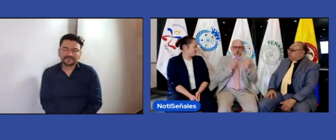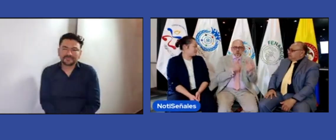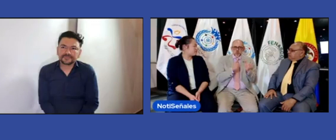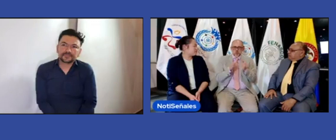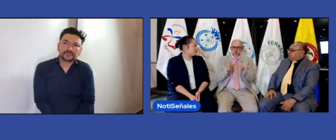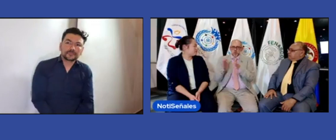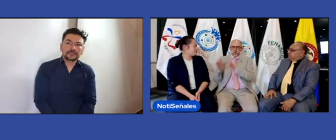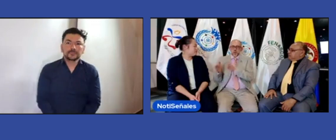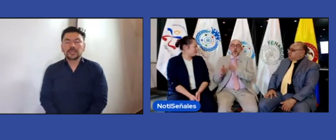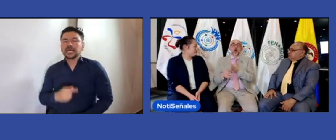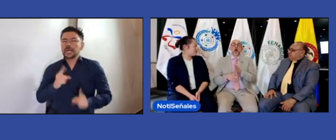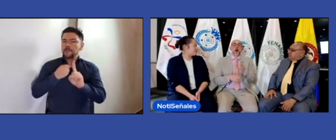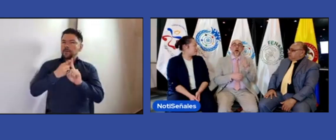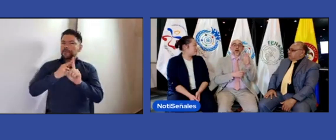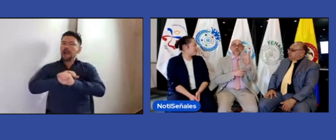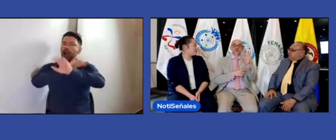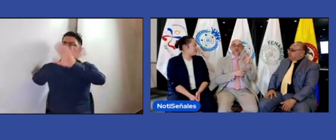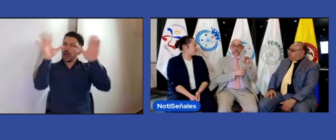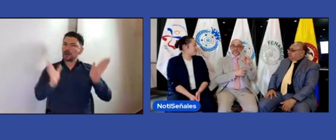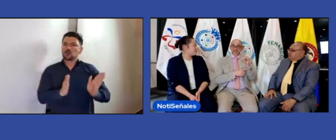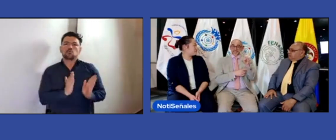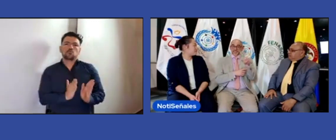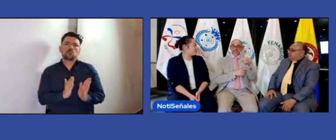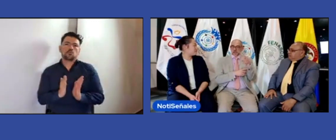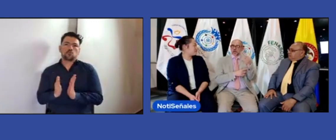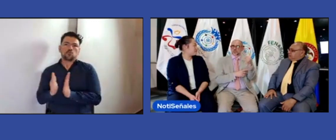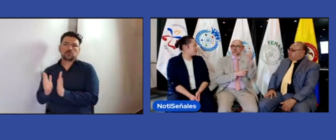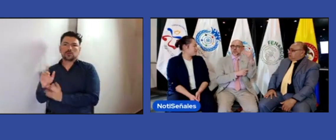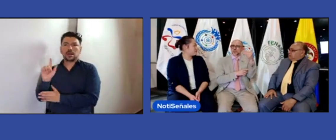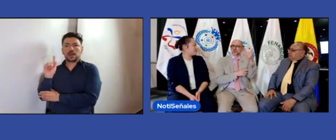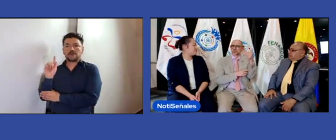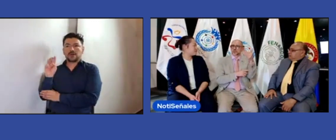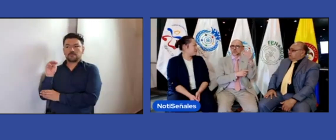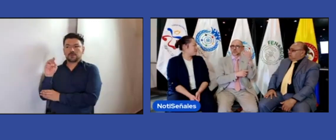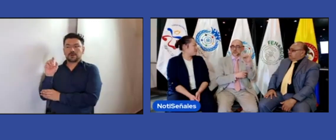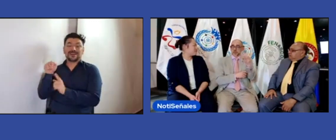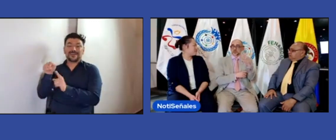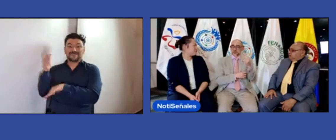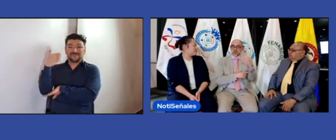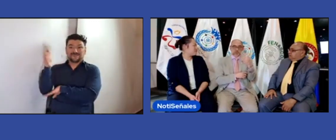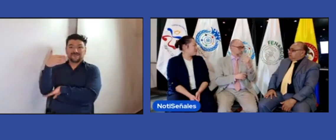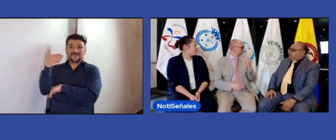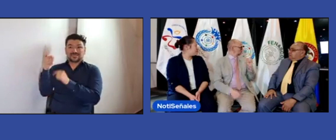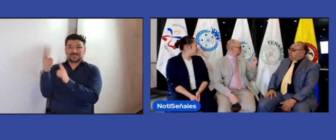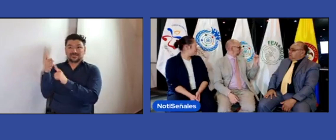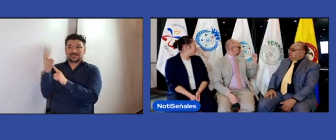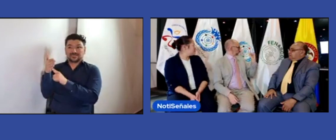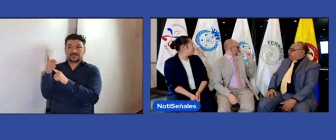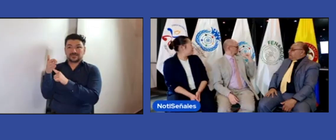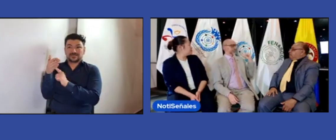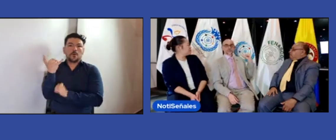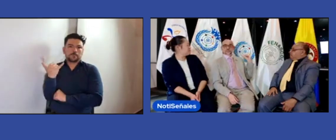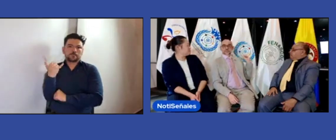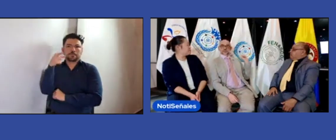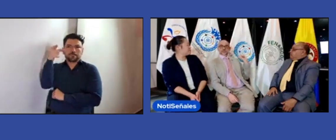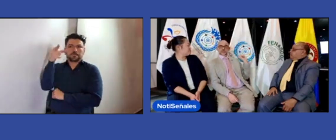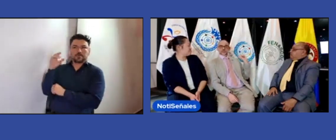Bueno, hay que aclarar también, esto nos sirve para aclarar varias situaciones. Efectivamente, como Henry lo